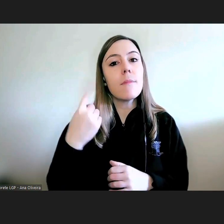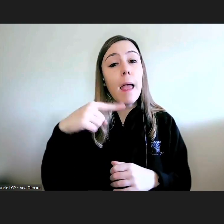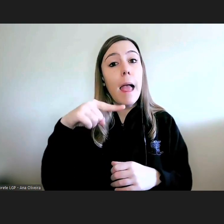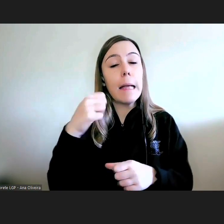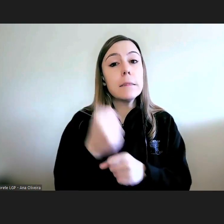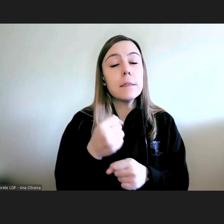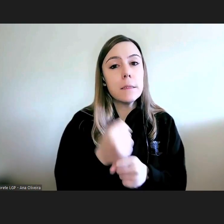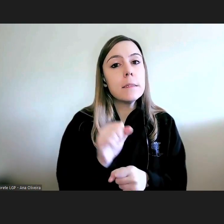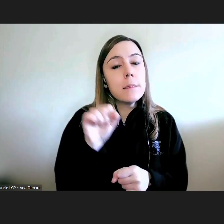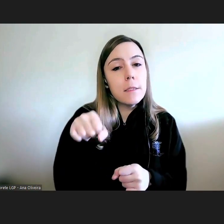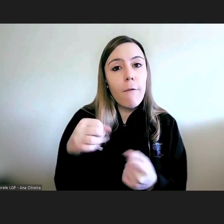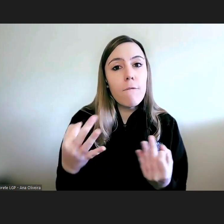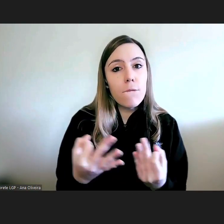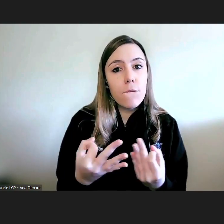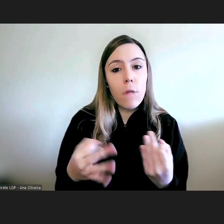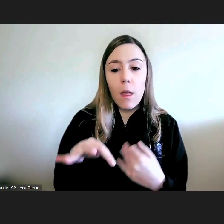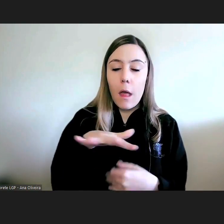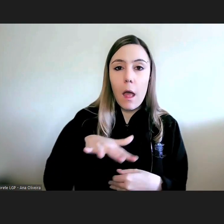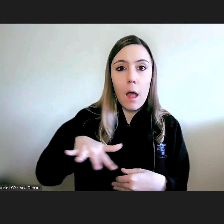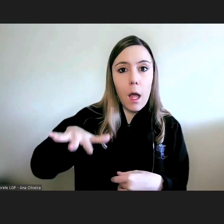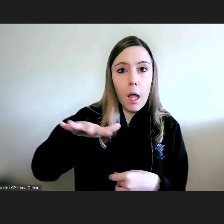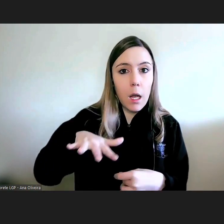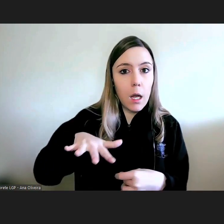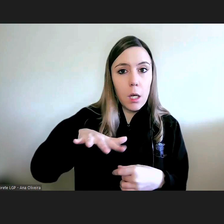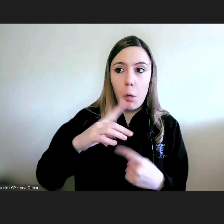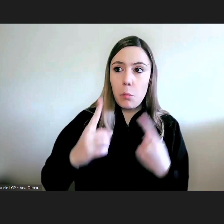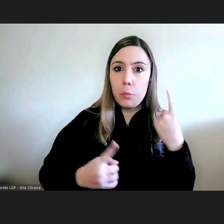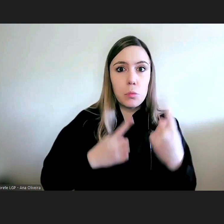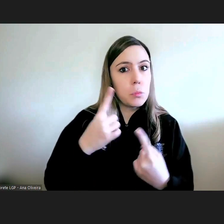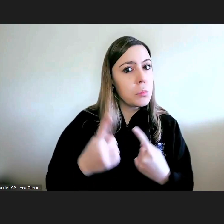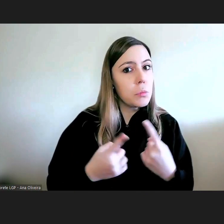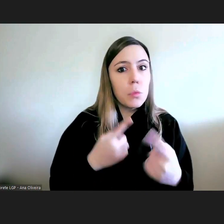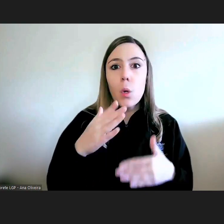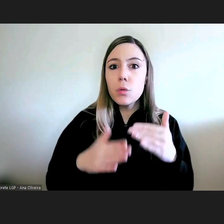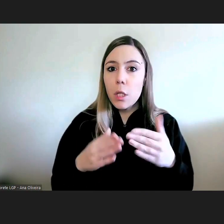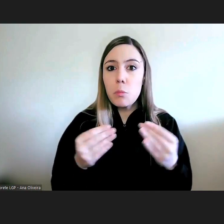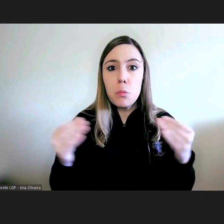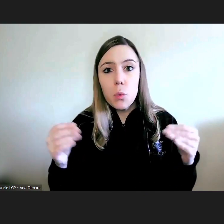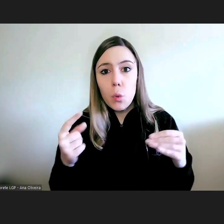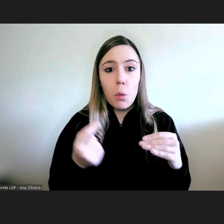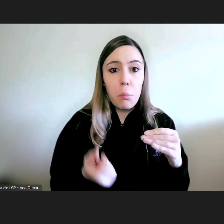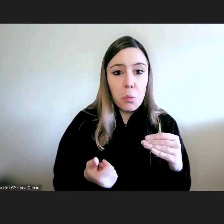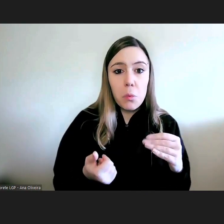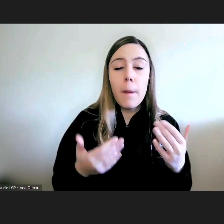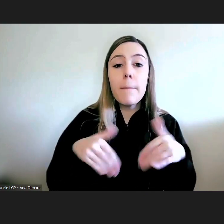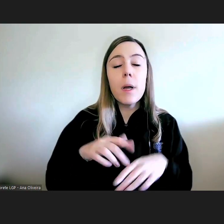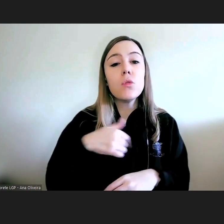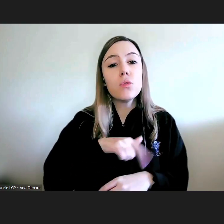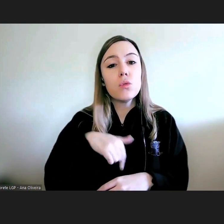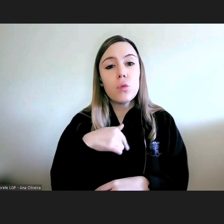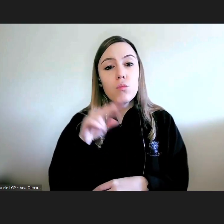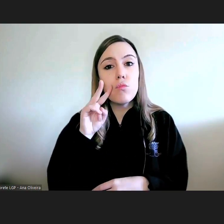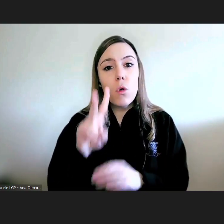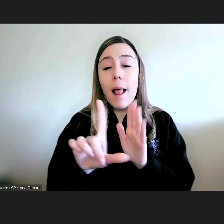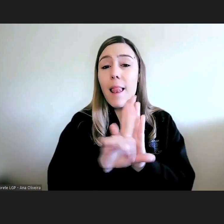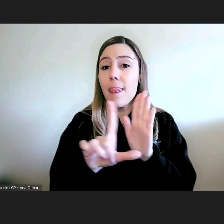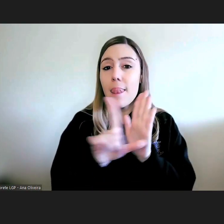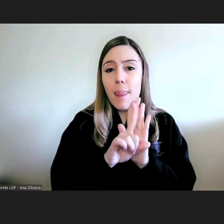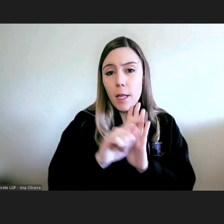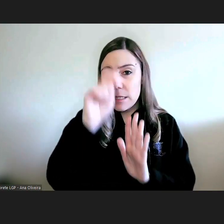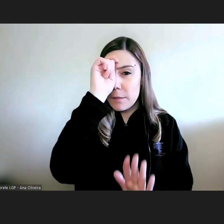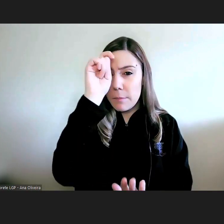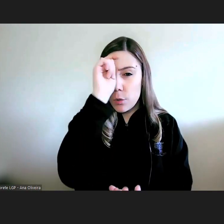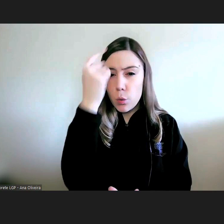facto num campo ou no outro em maior ou menor medida em que vemos que a lei não foi cumprida